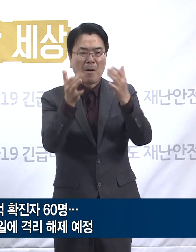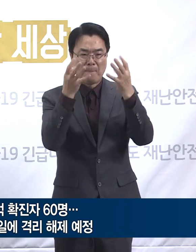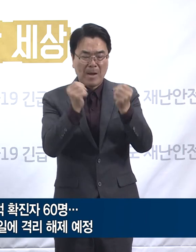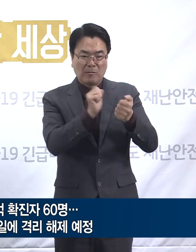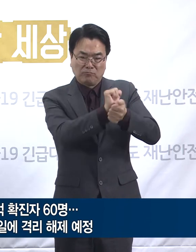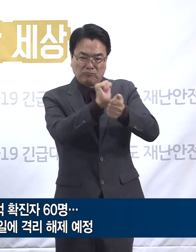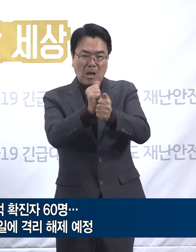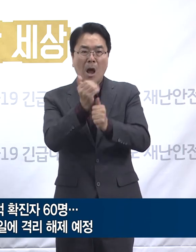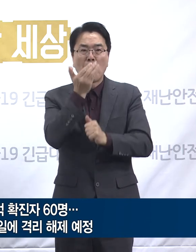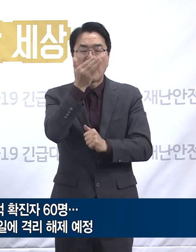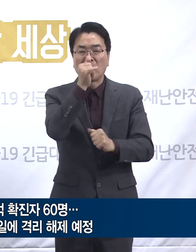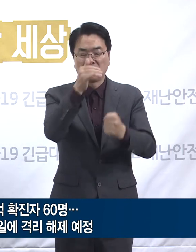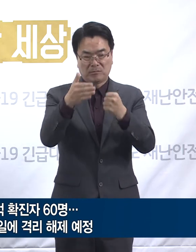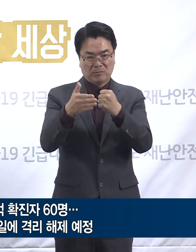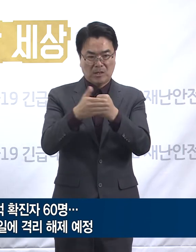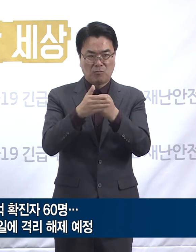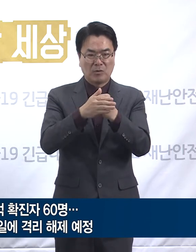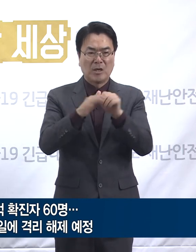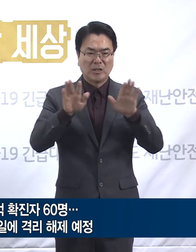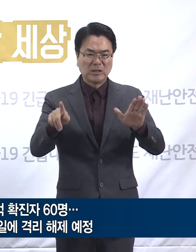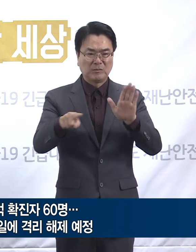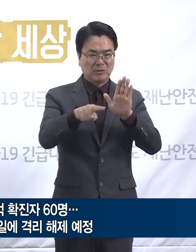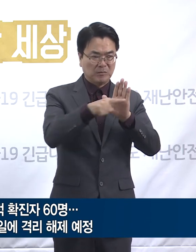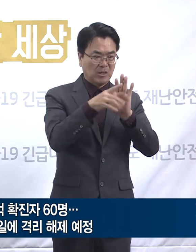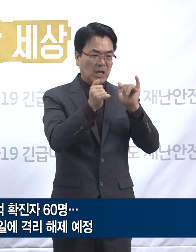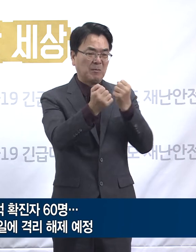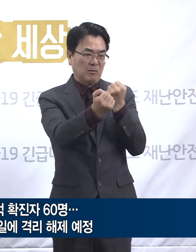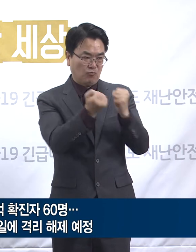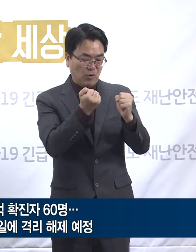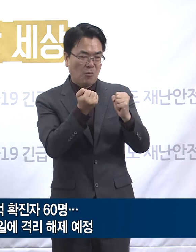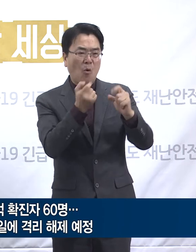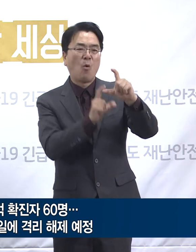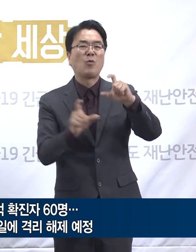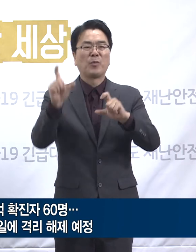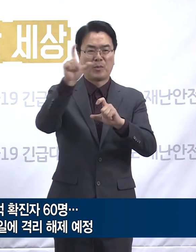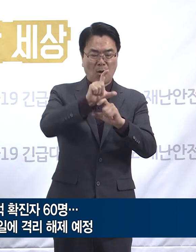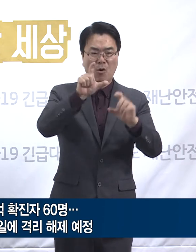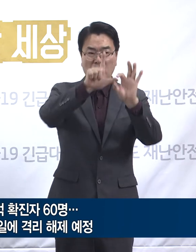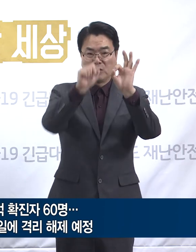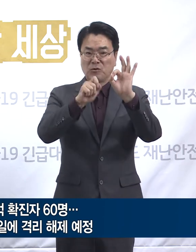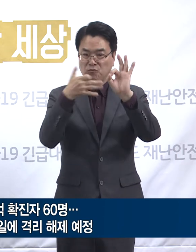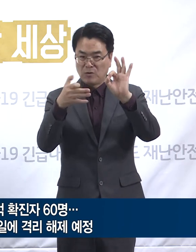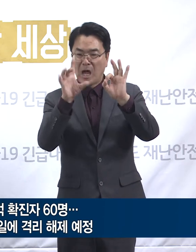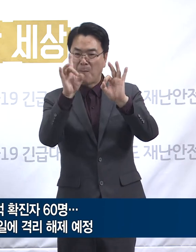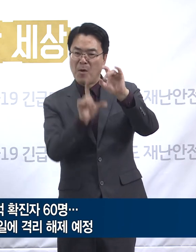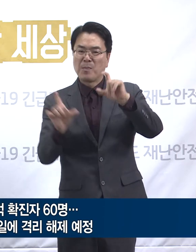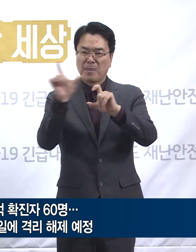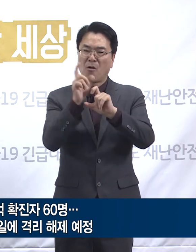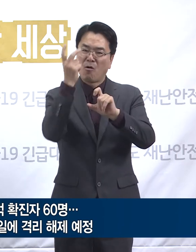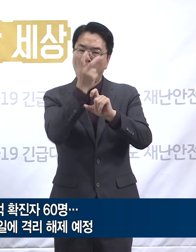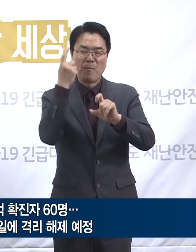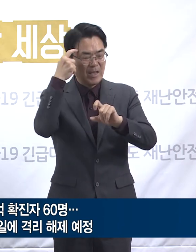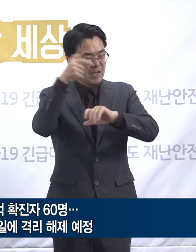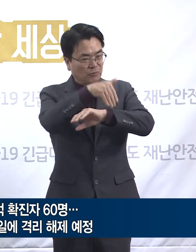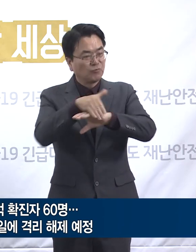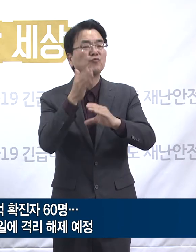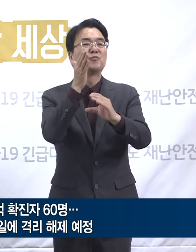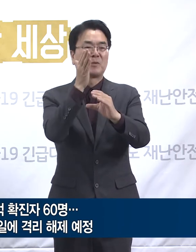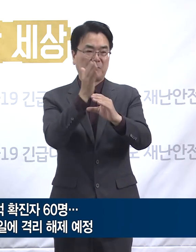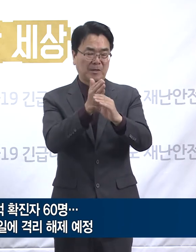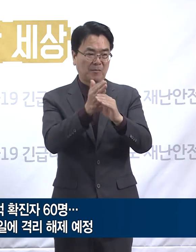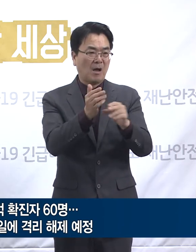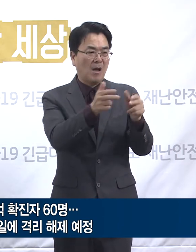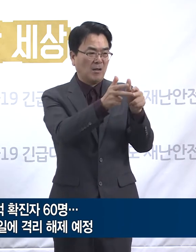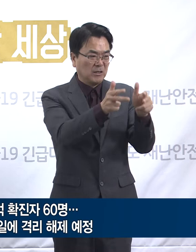40명에 대해서도 10월 19일 5차 진단검사를 실시할 예정입니다. 현재 병원 3층에 96명, 4층에